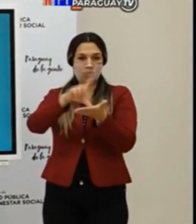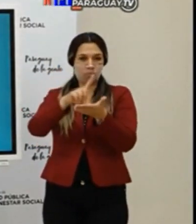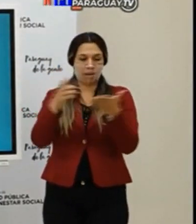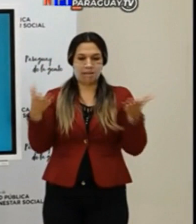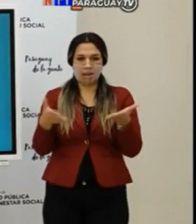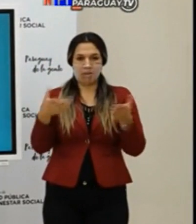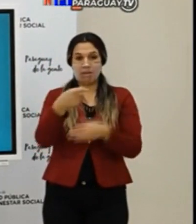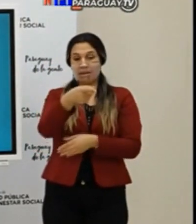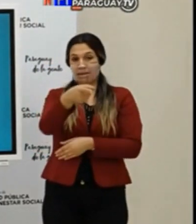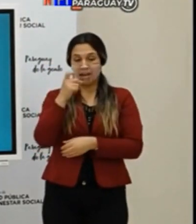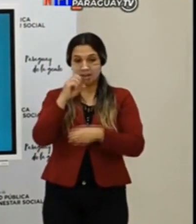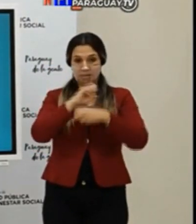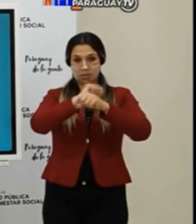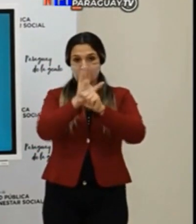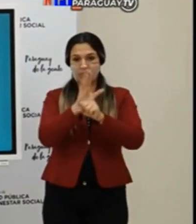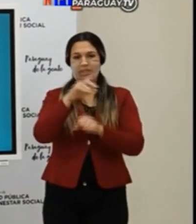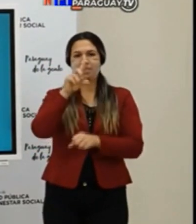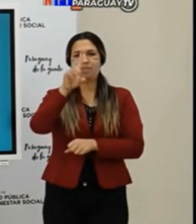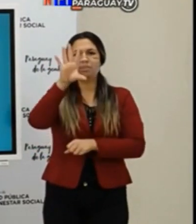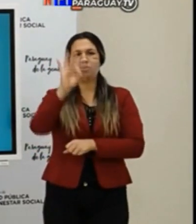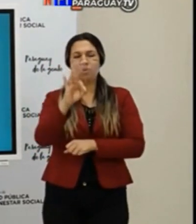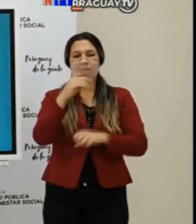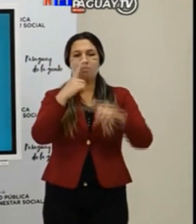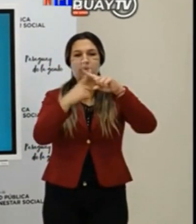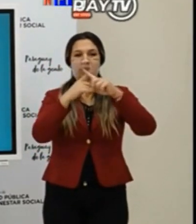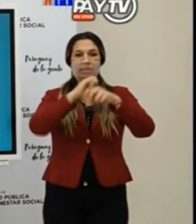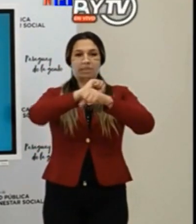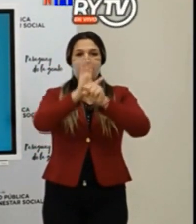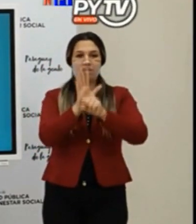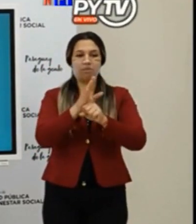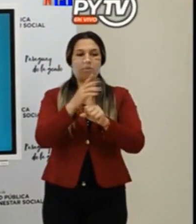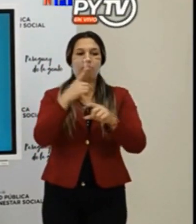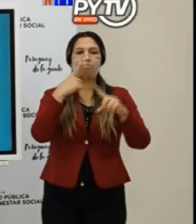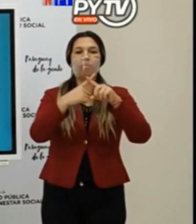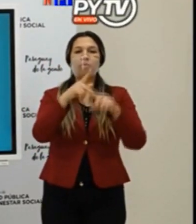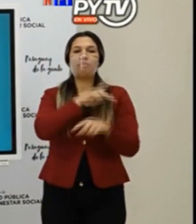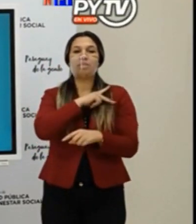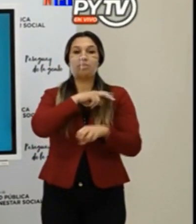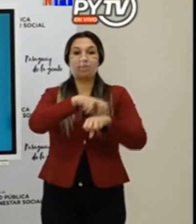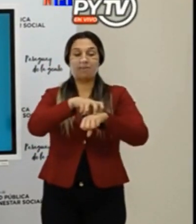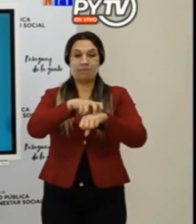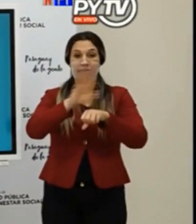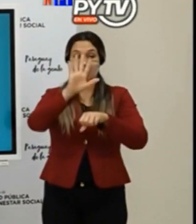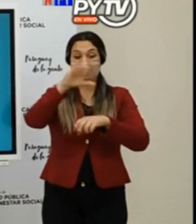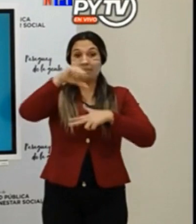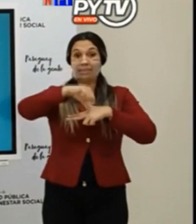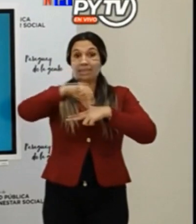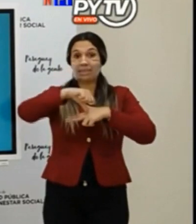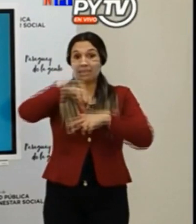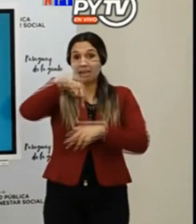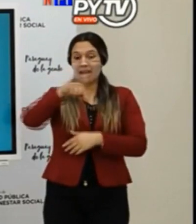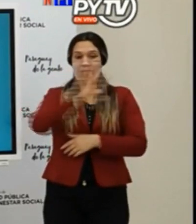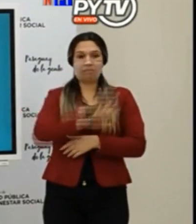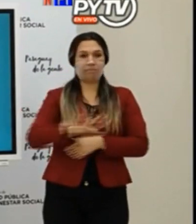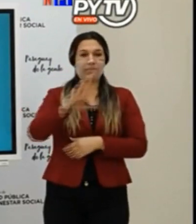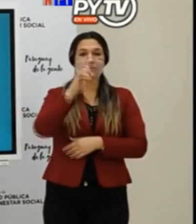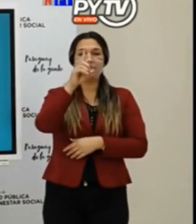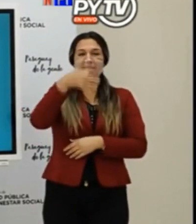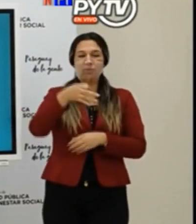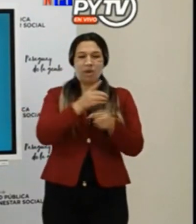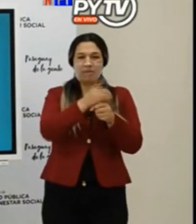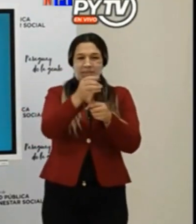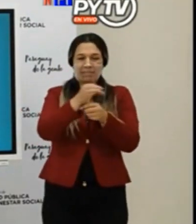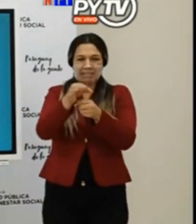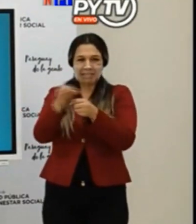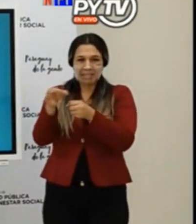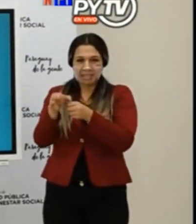más de 150 casos por 100.000 habitantes. Y dentro de Central, prácticamente, de los 19 distritos,